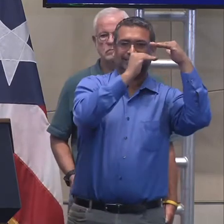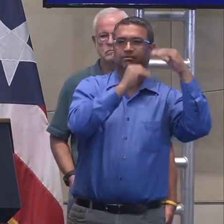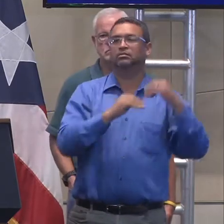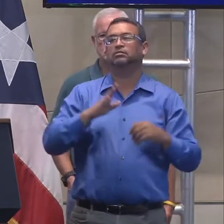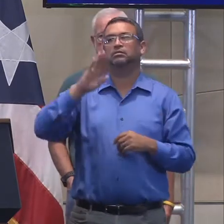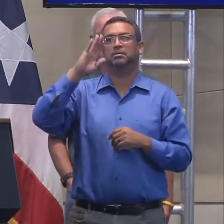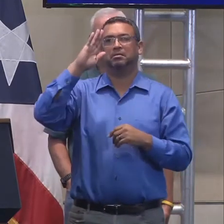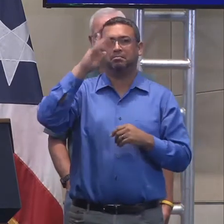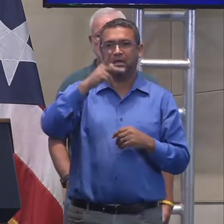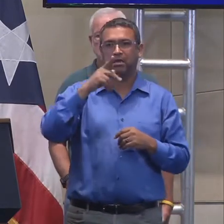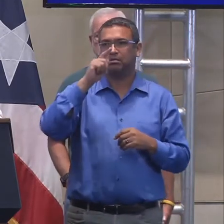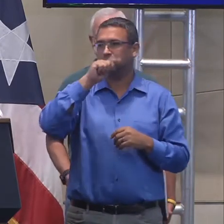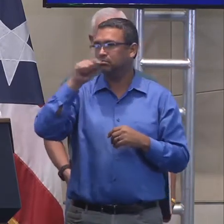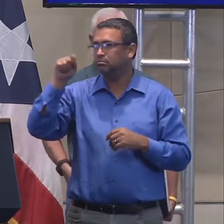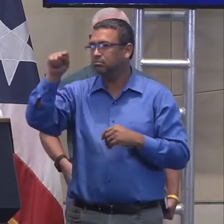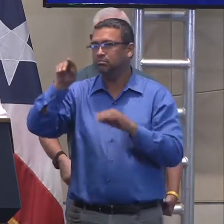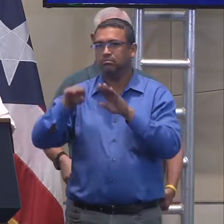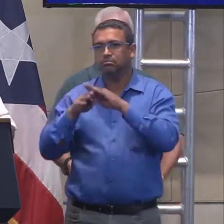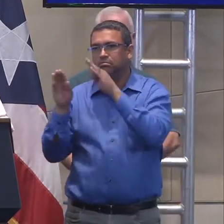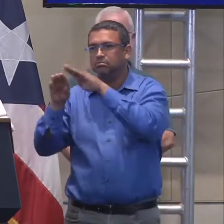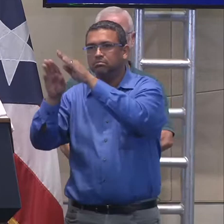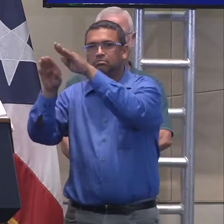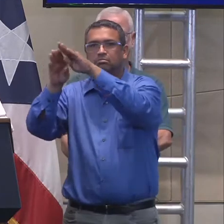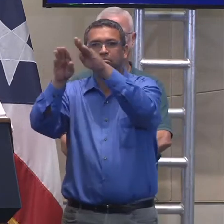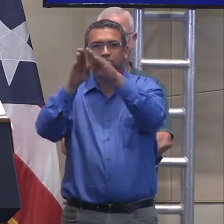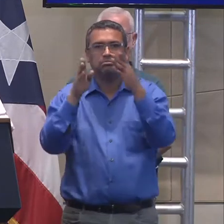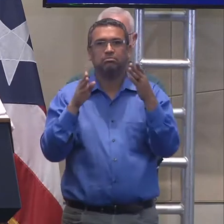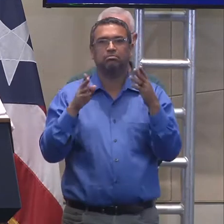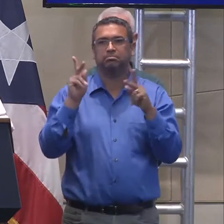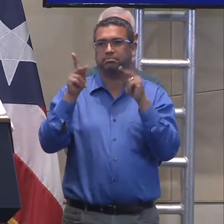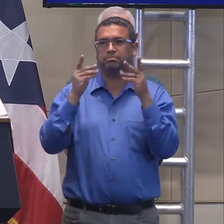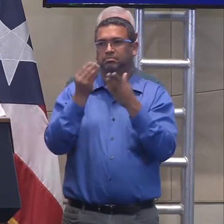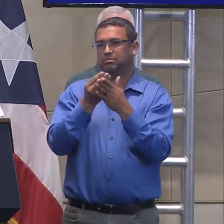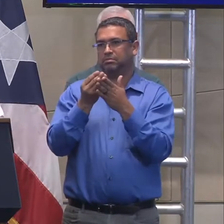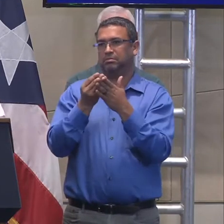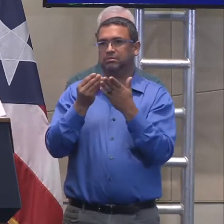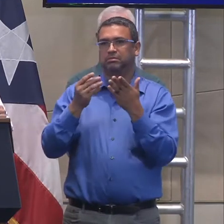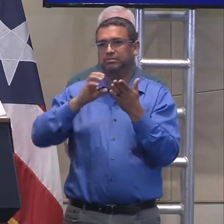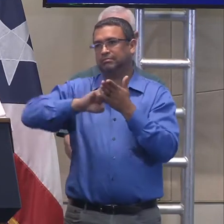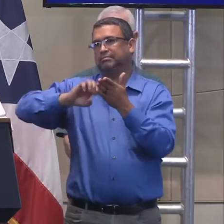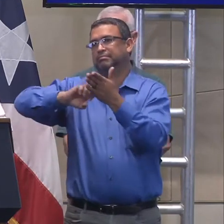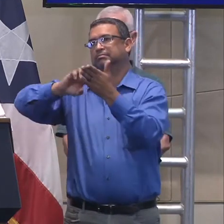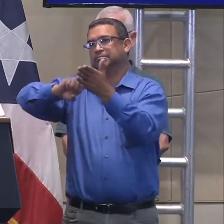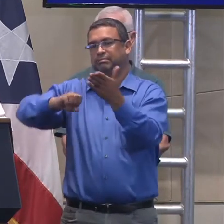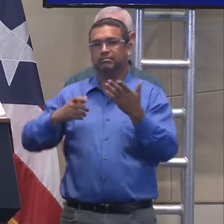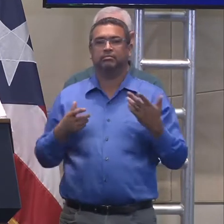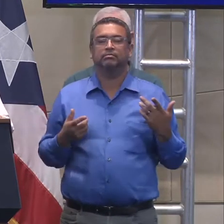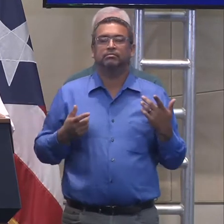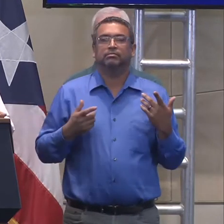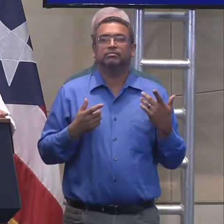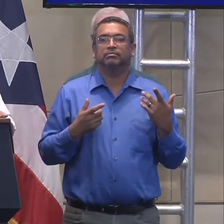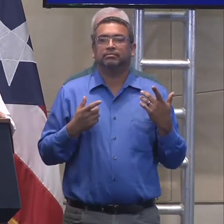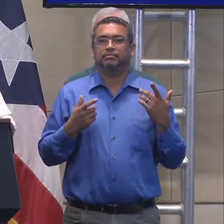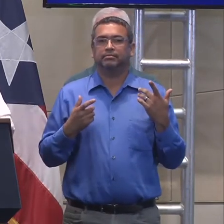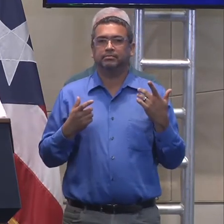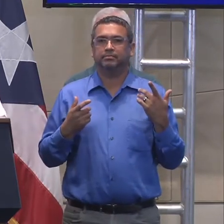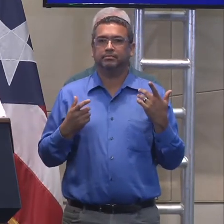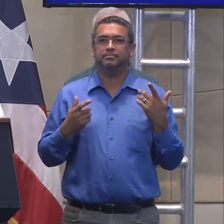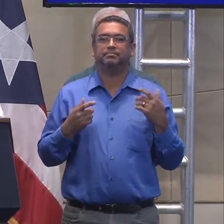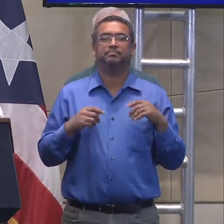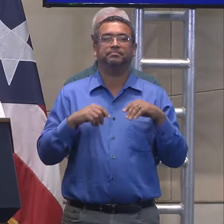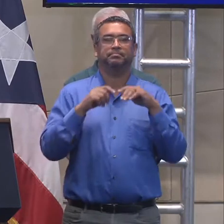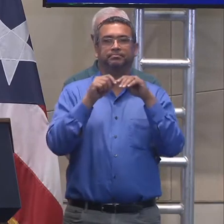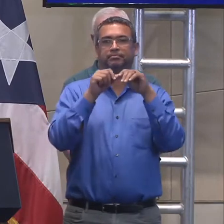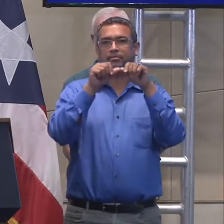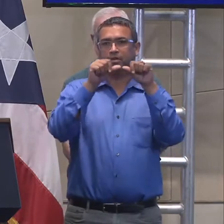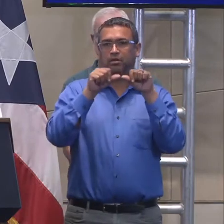que, que hay disponibles, eh, ¿verdad?, para poder, eh, eh, ese, ese dinero. las áreas